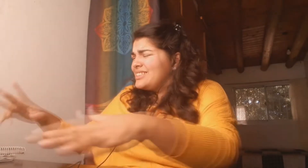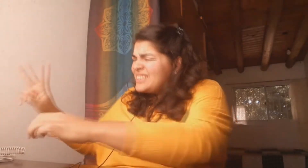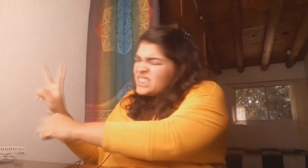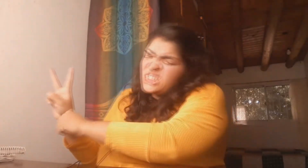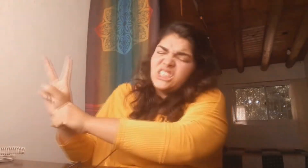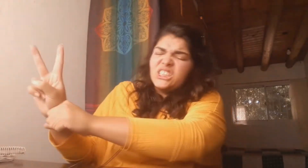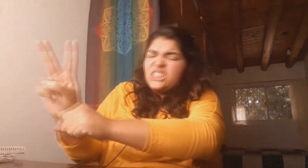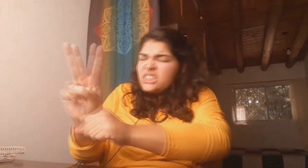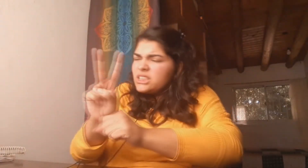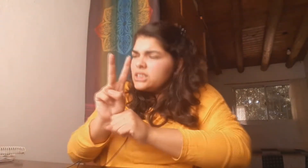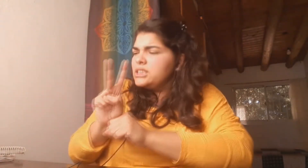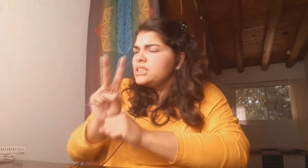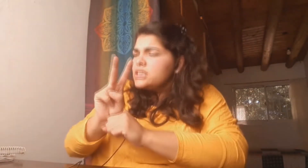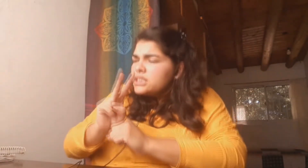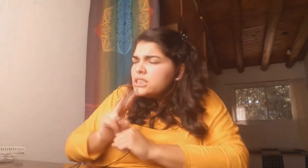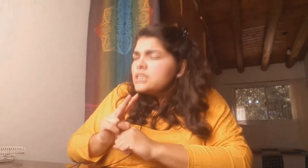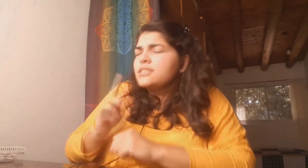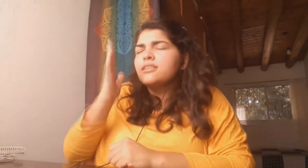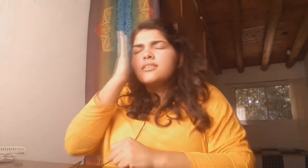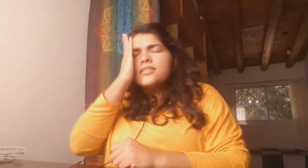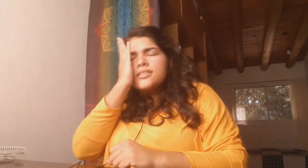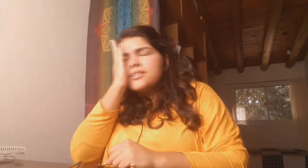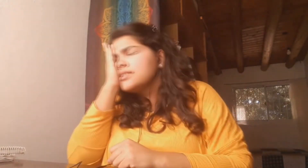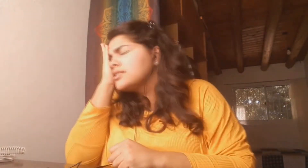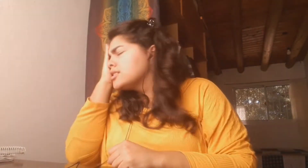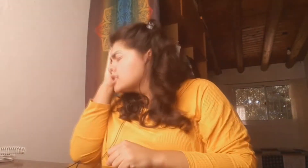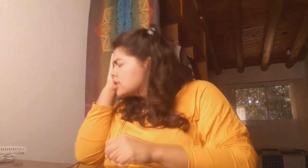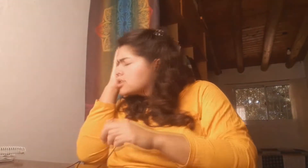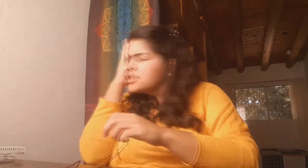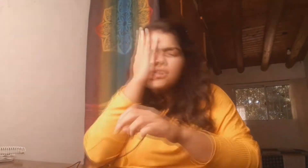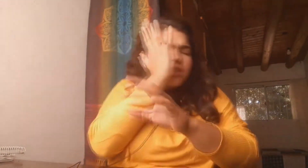valientes que hoy tampoco dormirán.